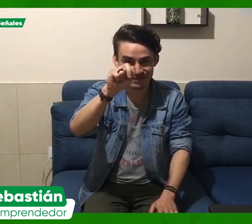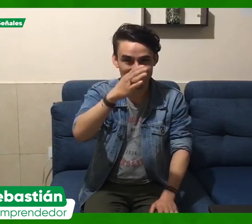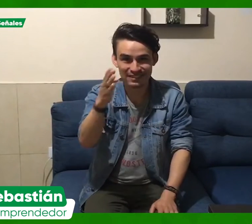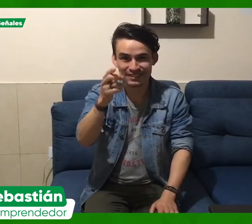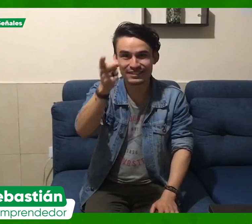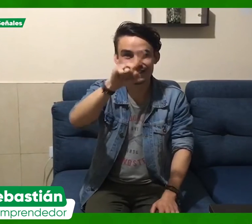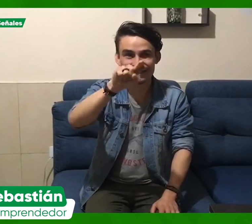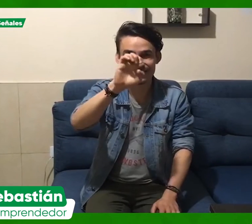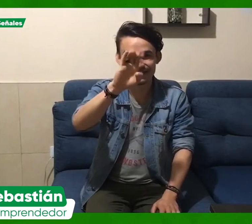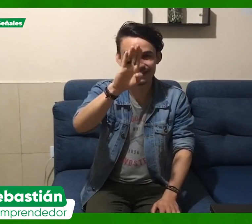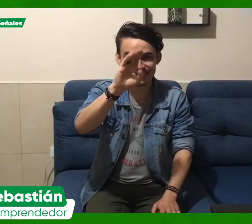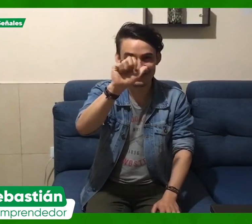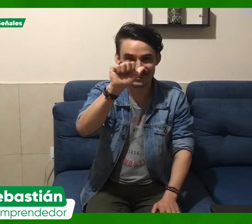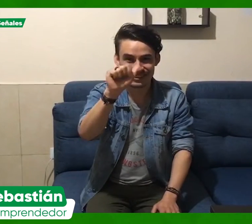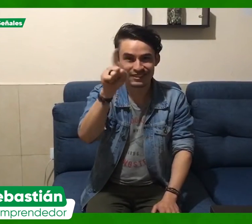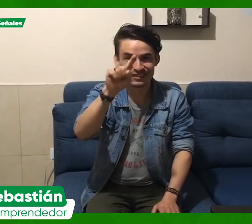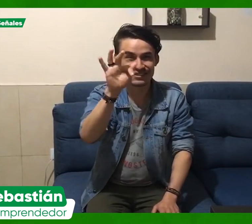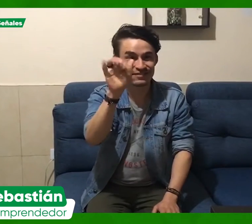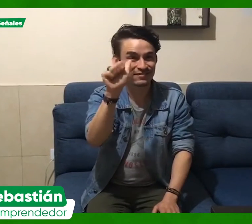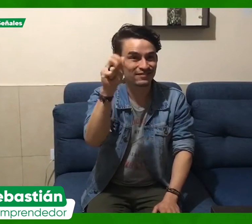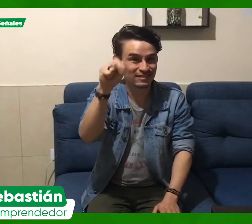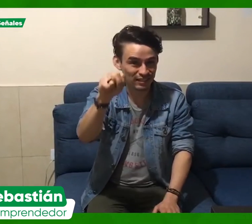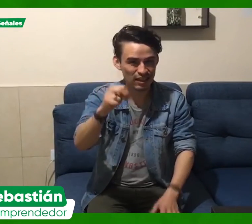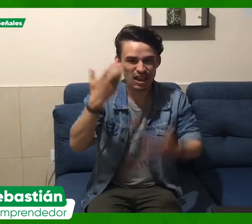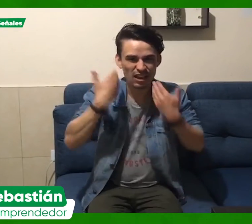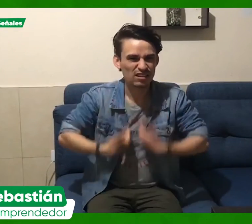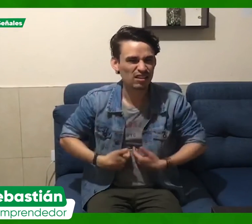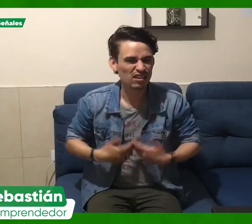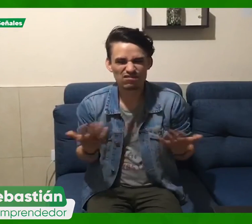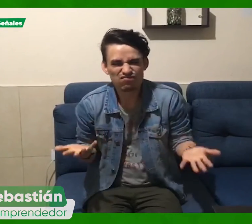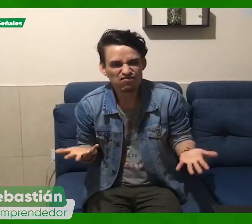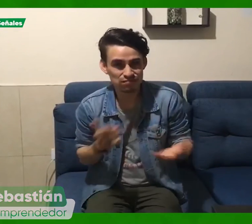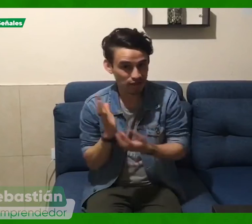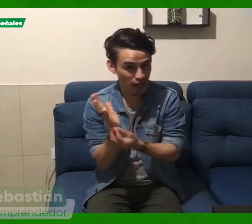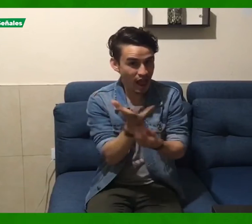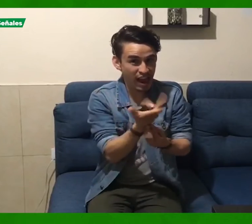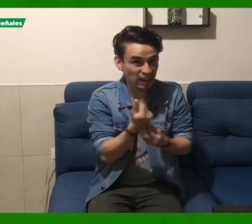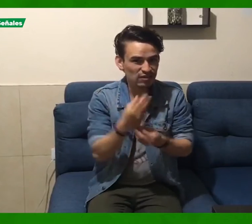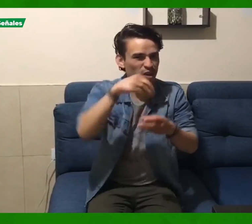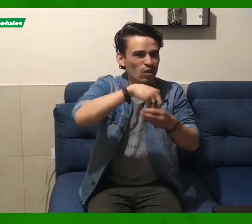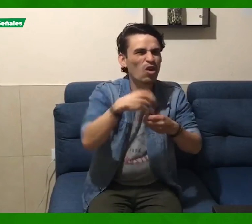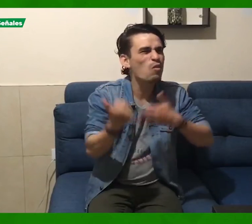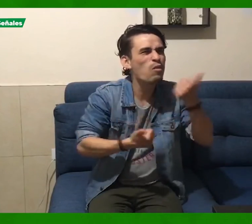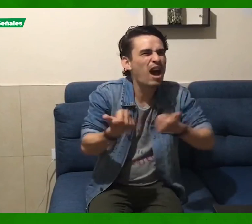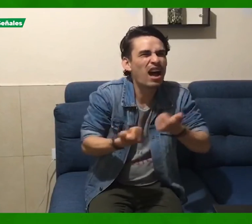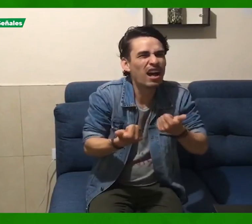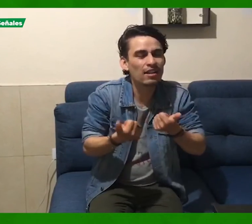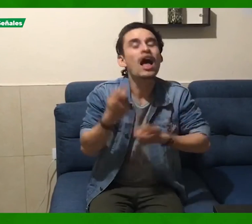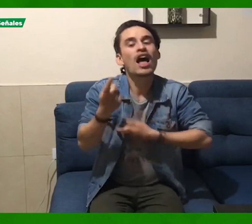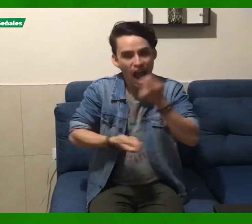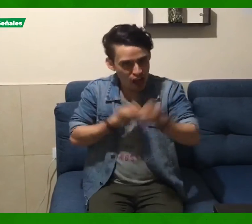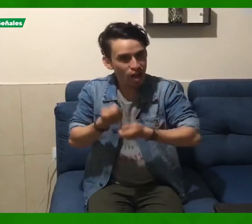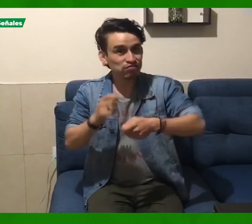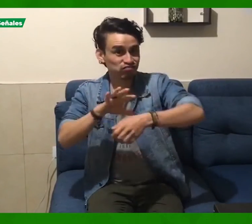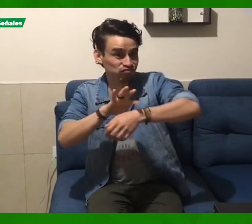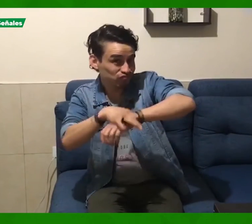Sebastián. Soy artesano y hago toda clase de pulseras,